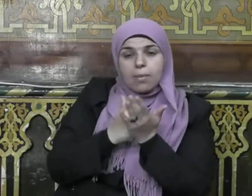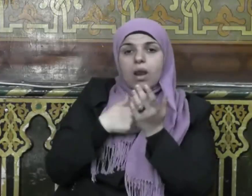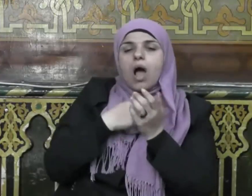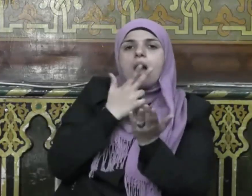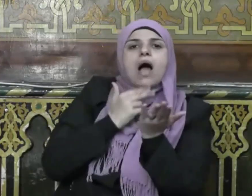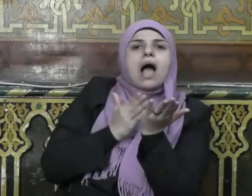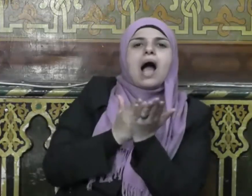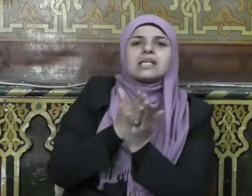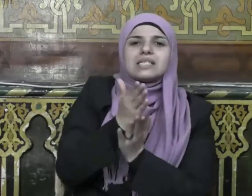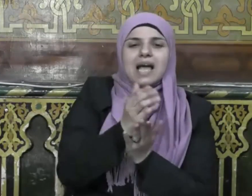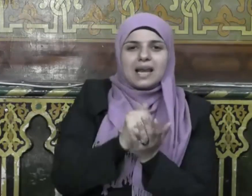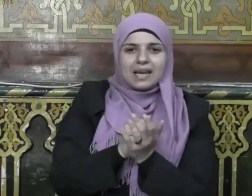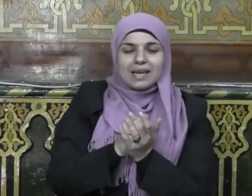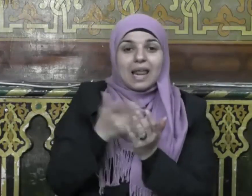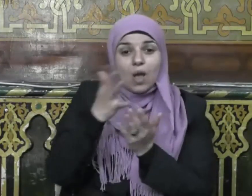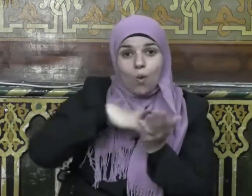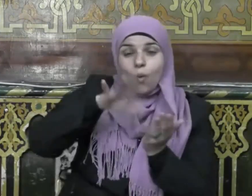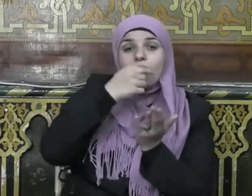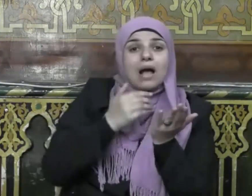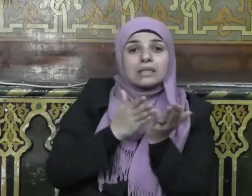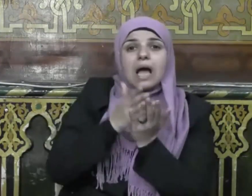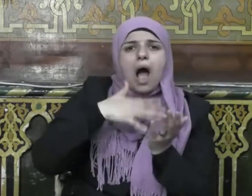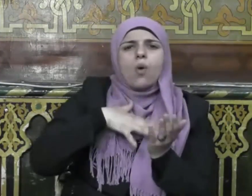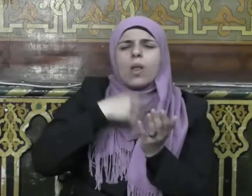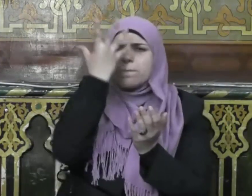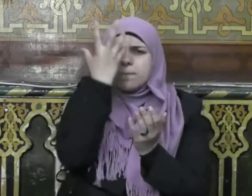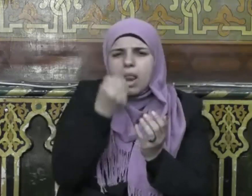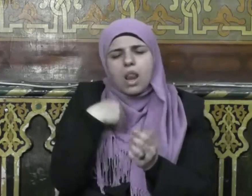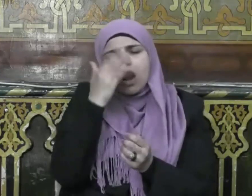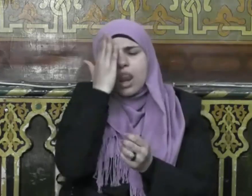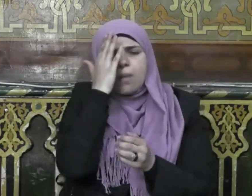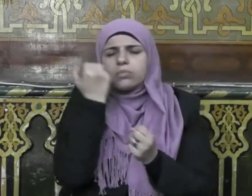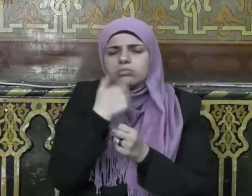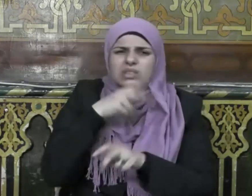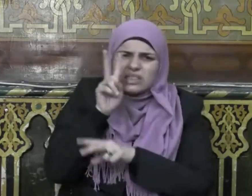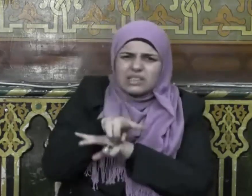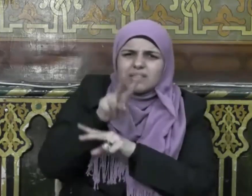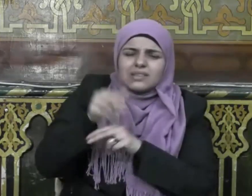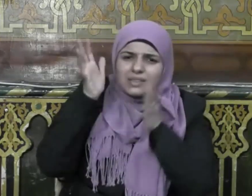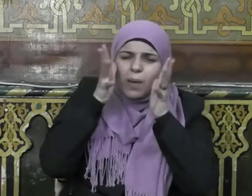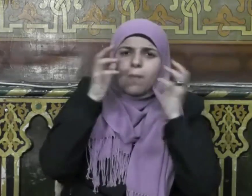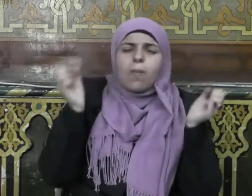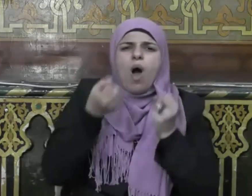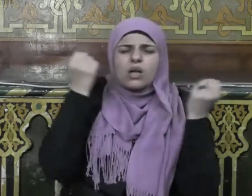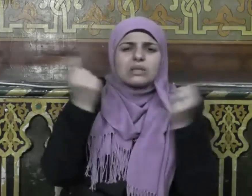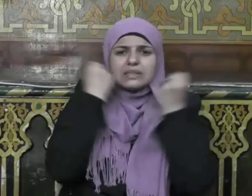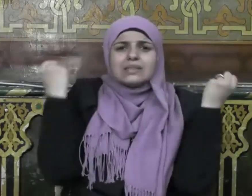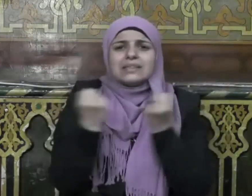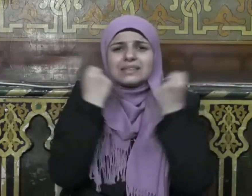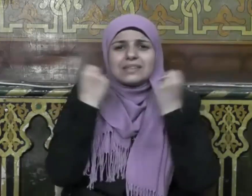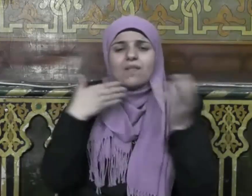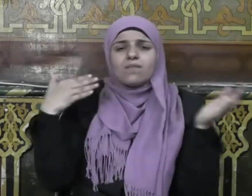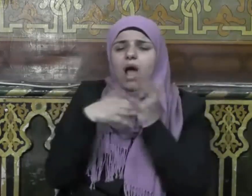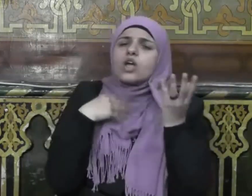محشنين كانوا قليلا من الليل ما يهجعون وبالأصحار هم يستغفرون